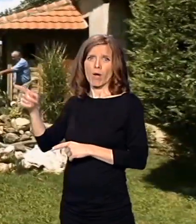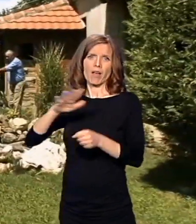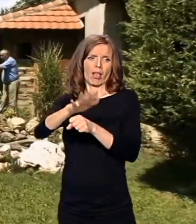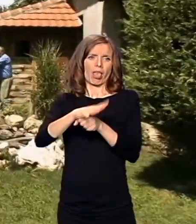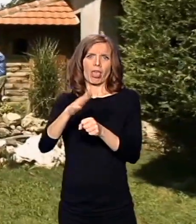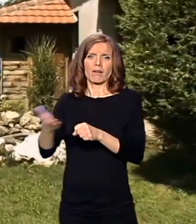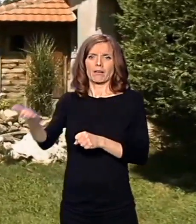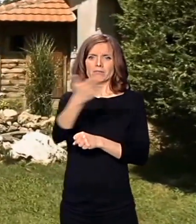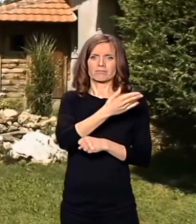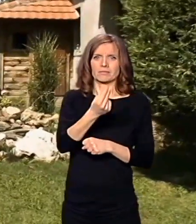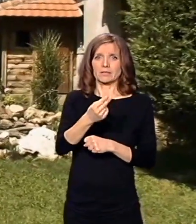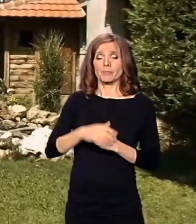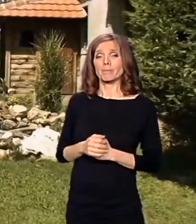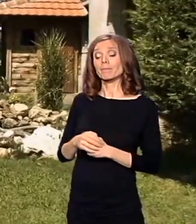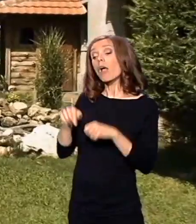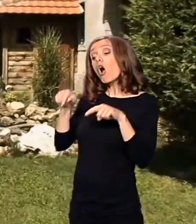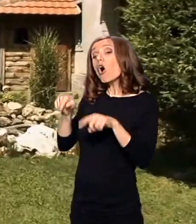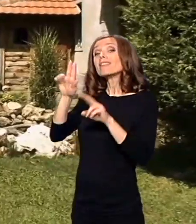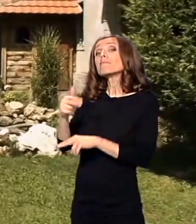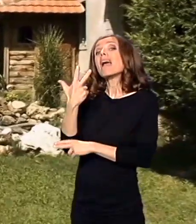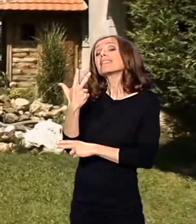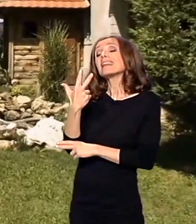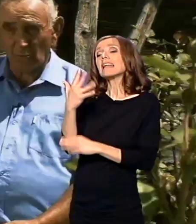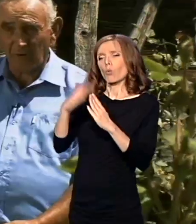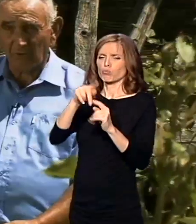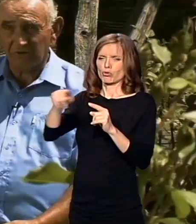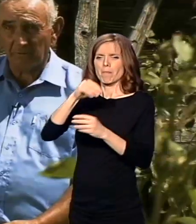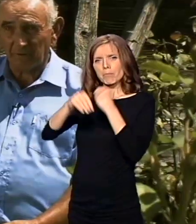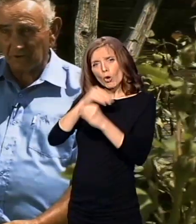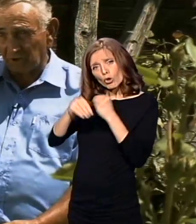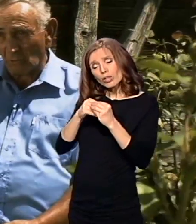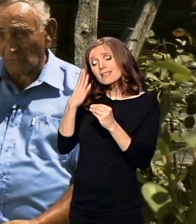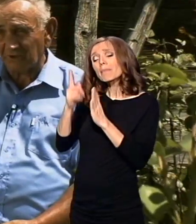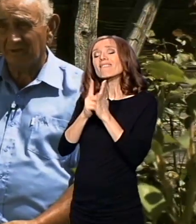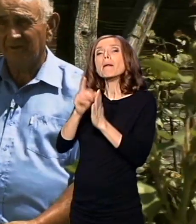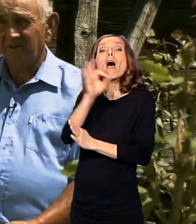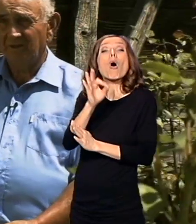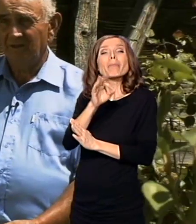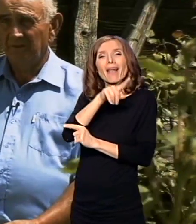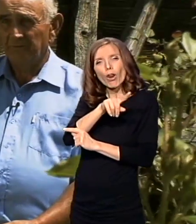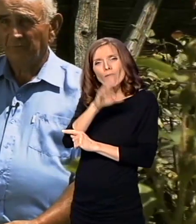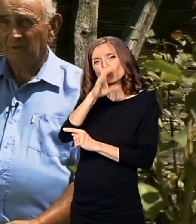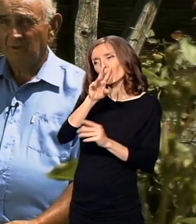Ovde ima tri bugarske kuće koji su za vreme u Brnovića premešteni ovde.